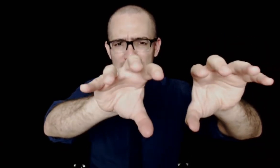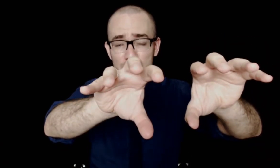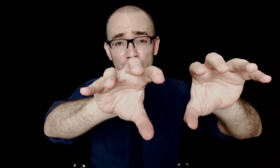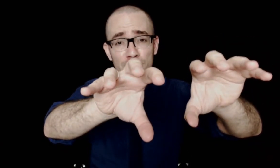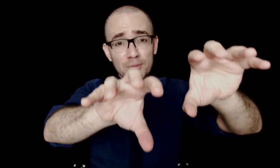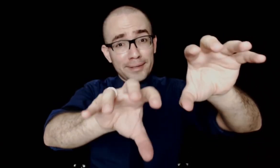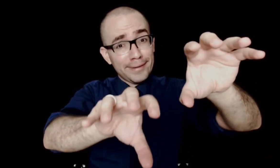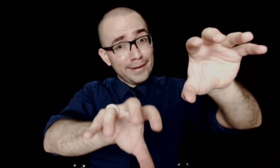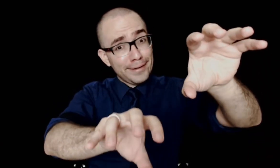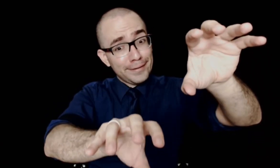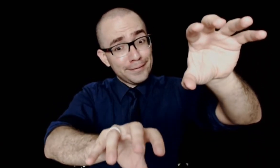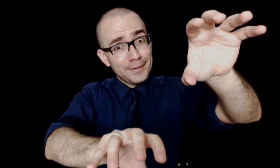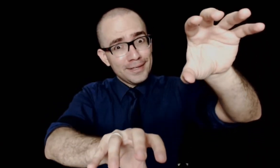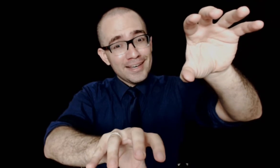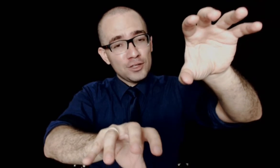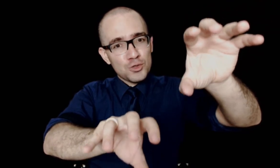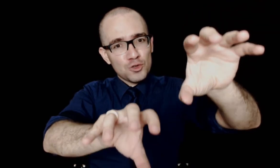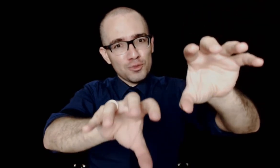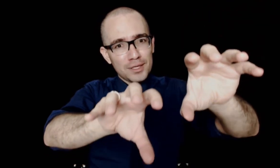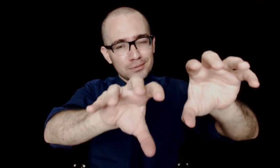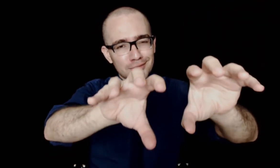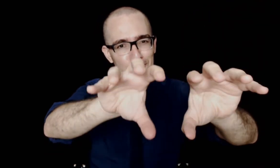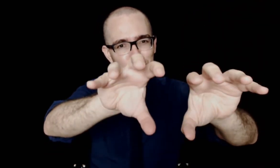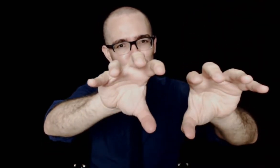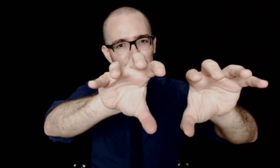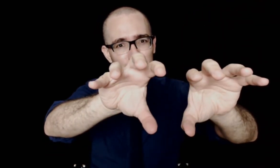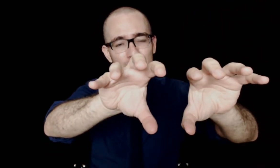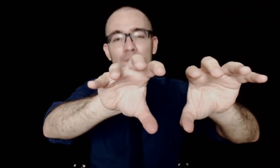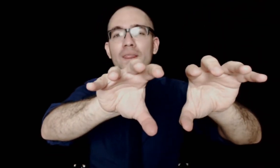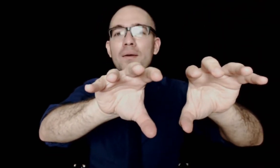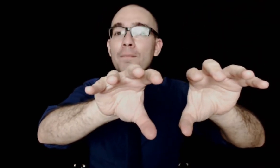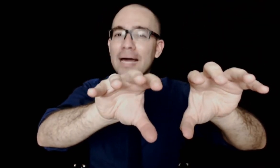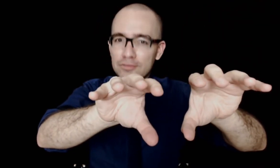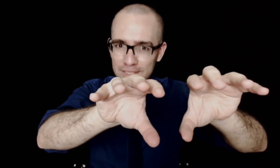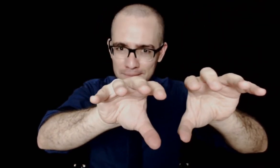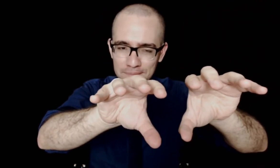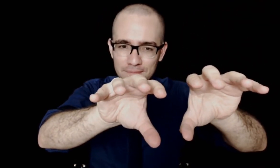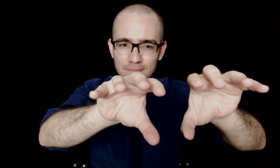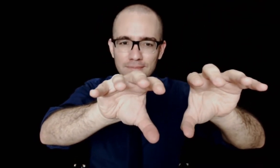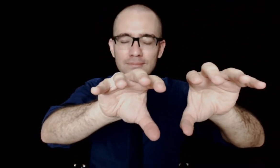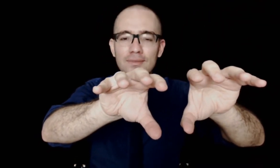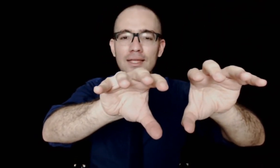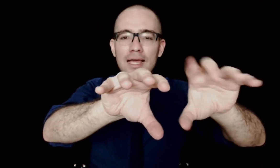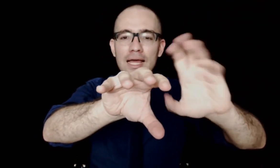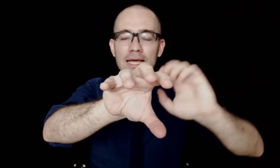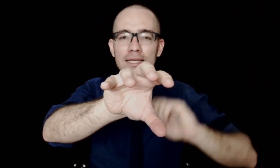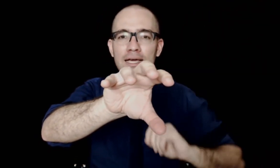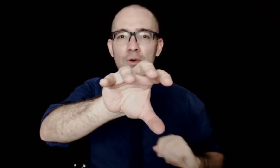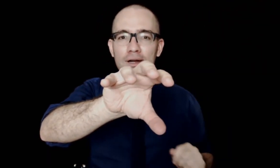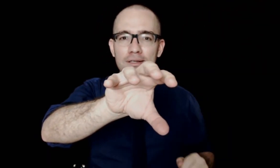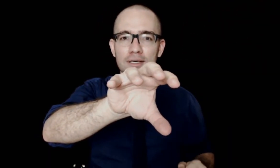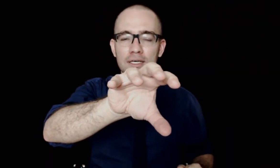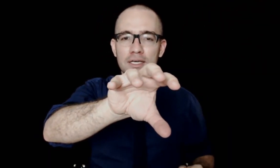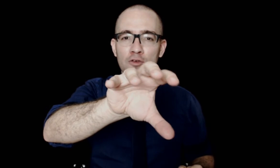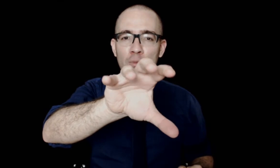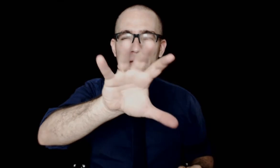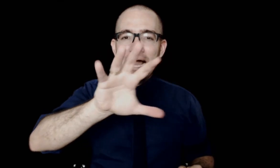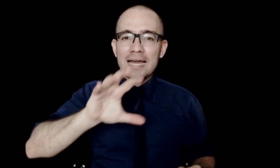etc. Sofrimento mental. Reduz sofrimento. Reduz sofrimento. Maravilha. E agora? Eu vou pegar